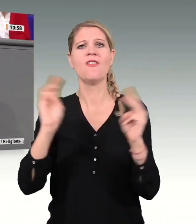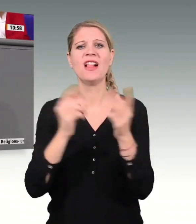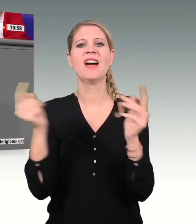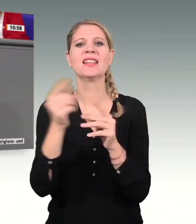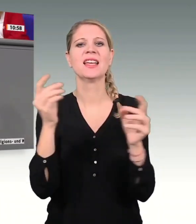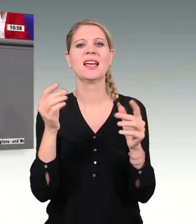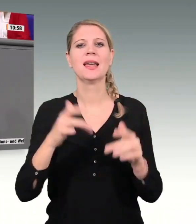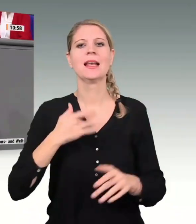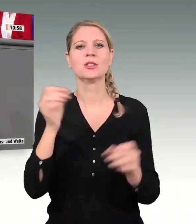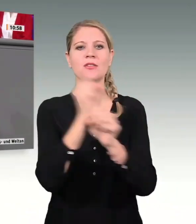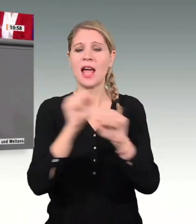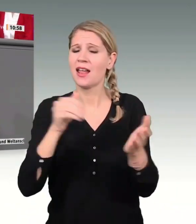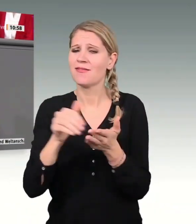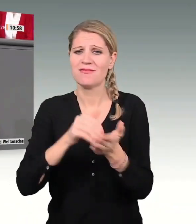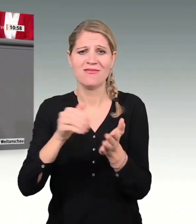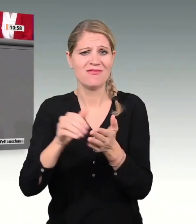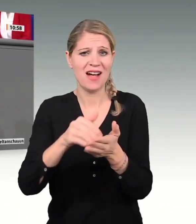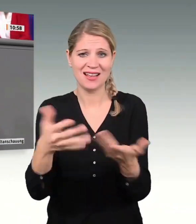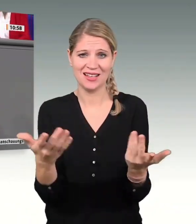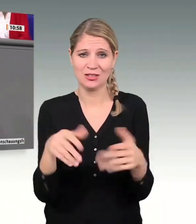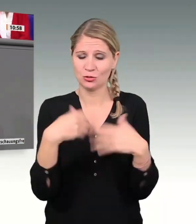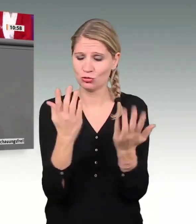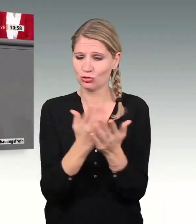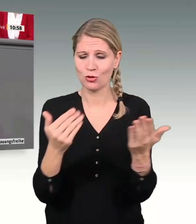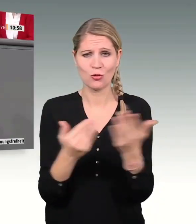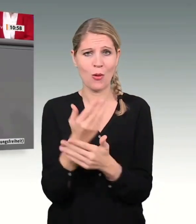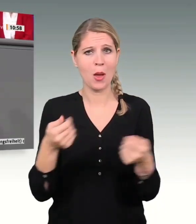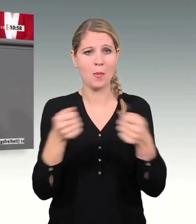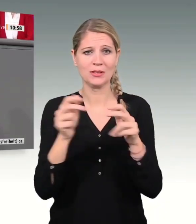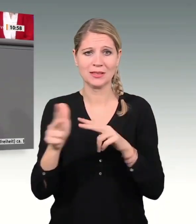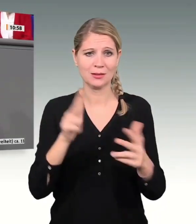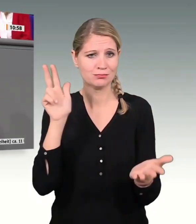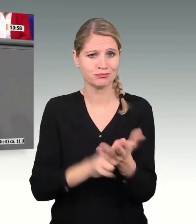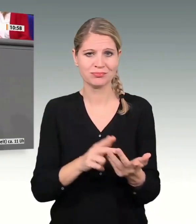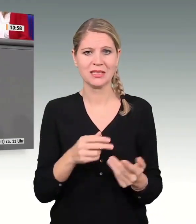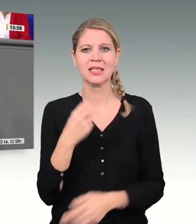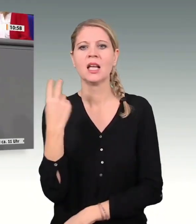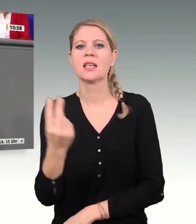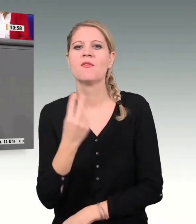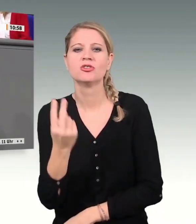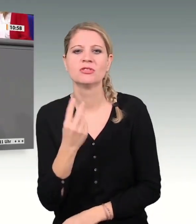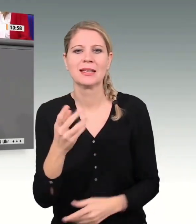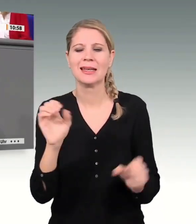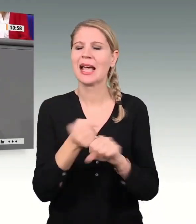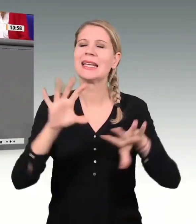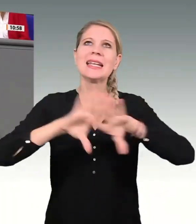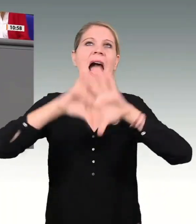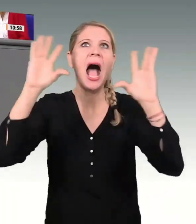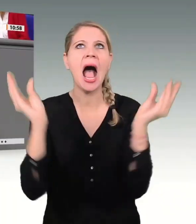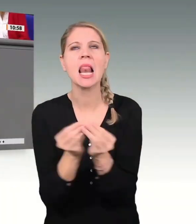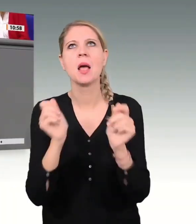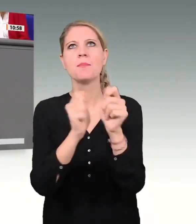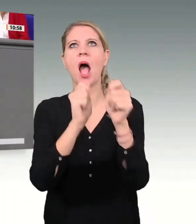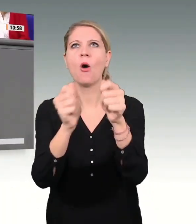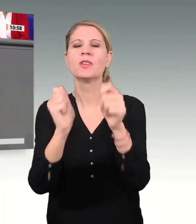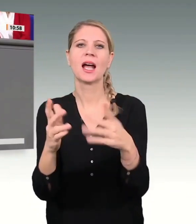Selbstverständlich können wir nicht sämtliche Beauftragte, die es im Geschäftsbereich der Bundesregierung gibt, in einen Koalitionsvertrag hineinstellen. Und es ist nicht nur unsere